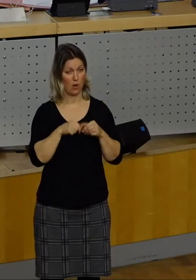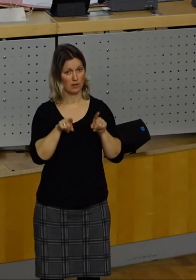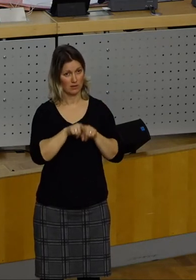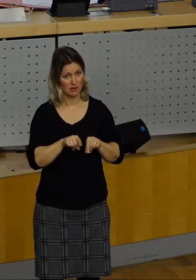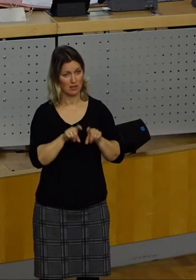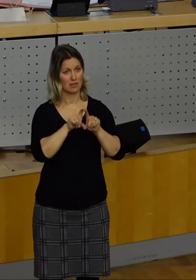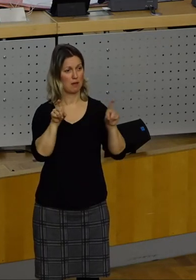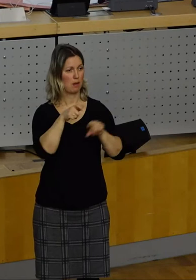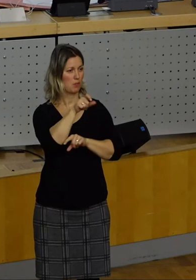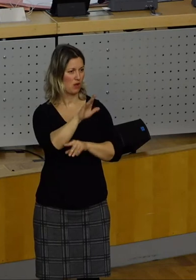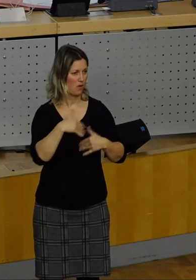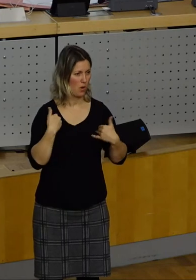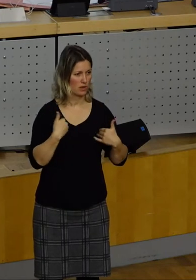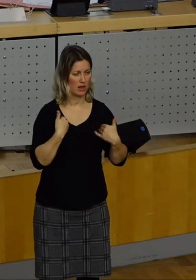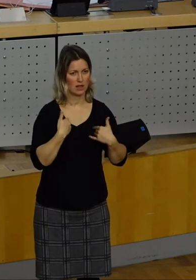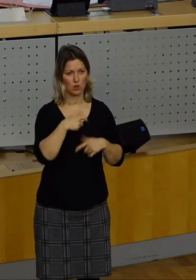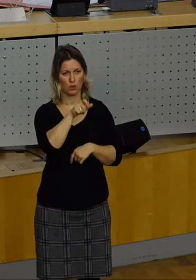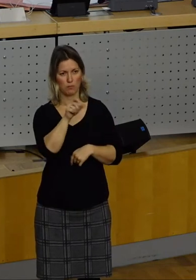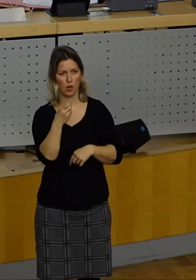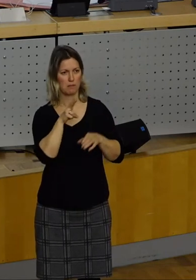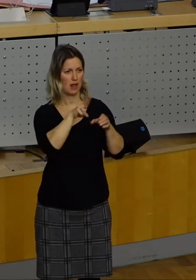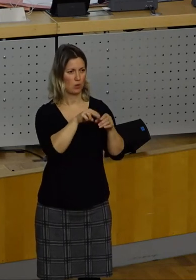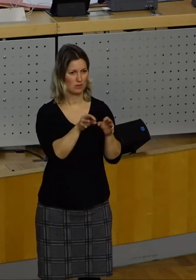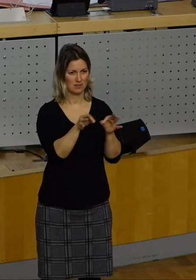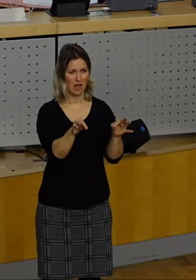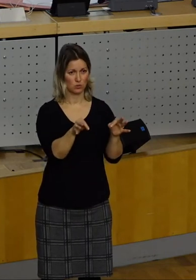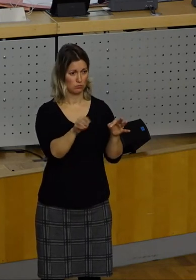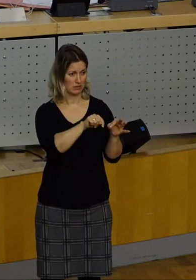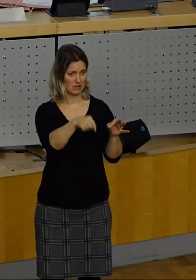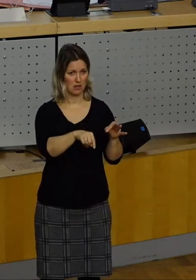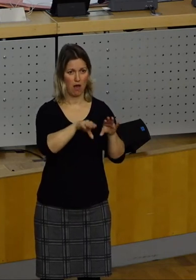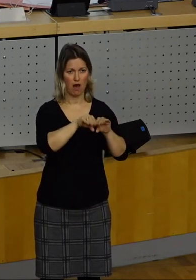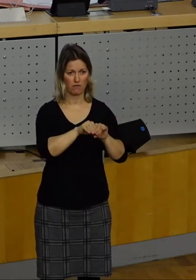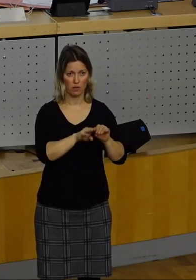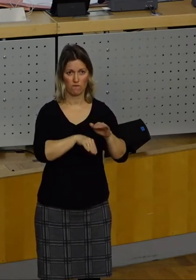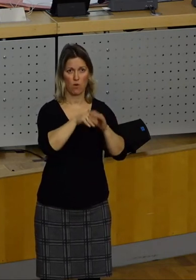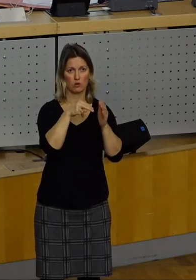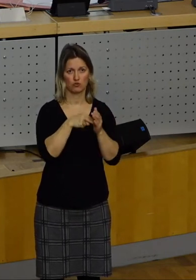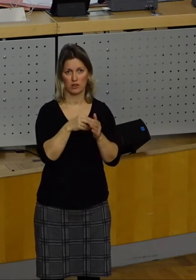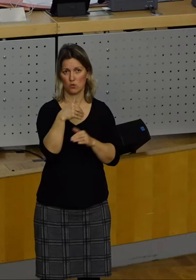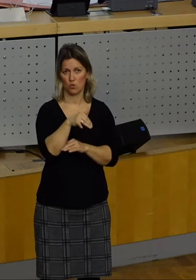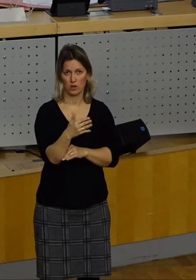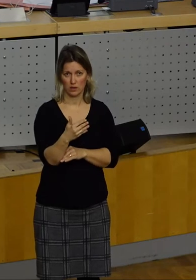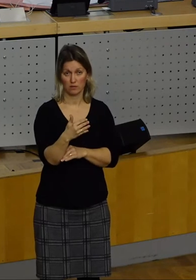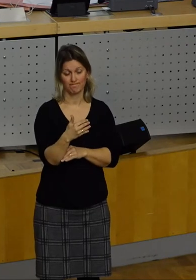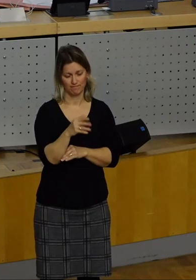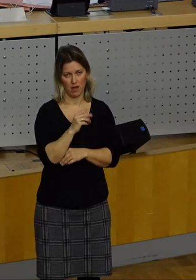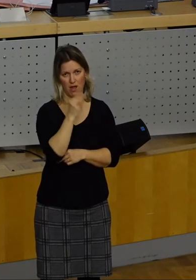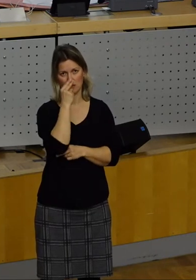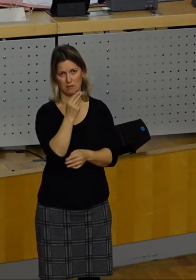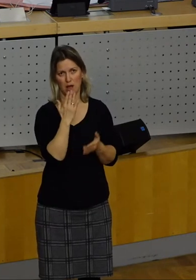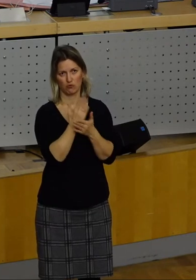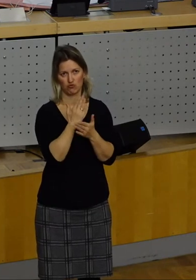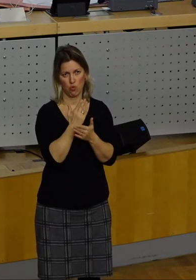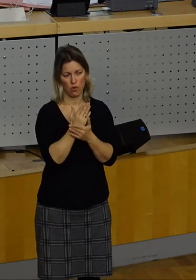sprechen und die Bürgerbeteiligungssatzung noch nicht angewendet wird, noch nicht vollständig angewendet wird, zeigt ein weiteres Mal anschaulich, wie